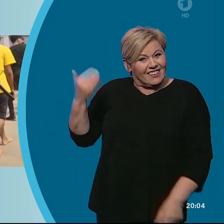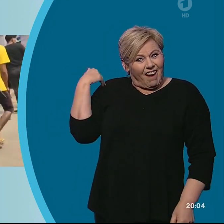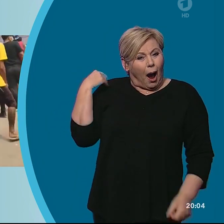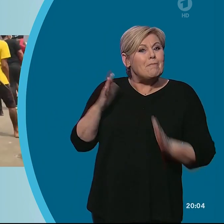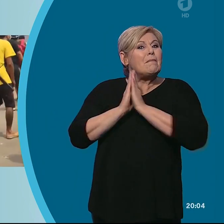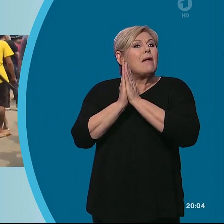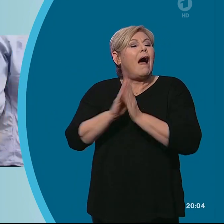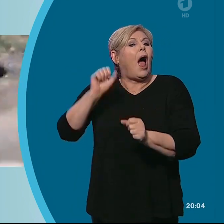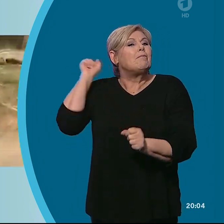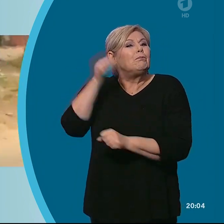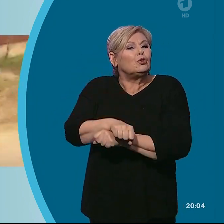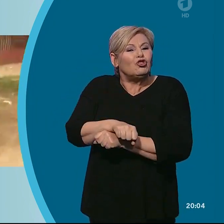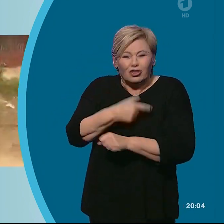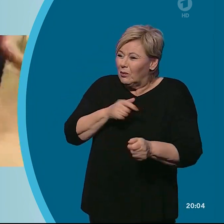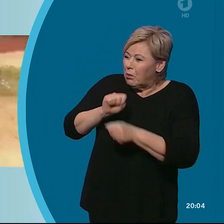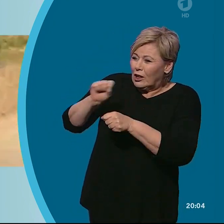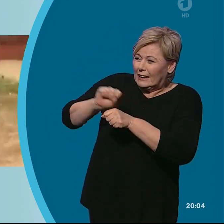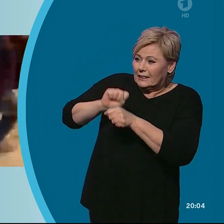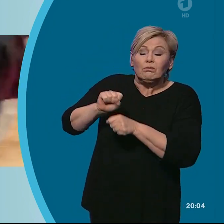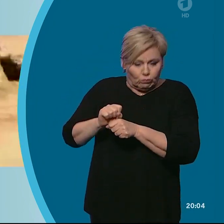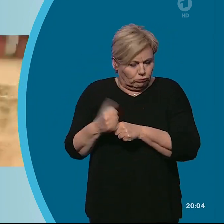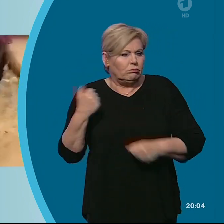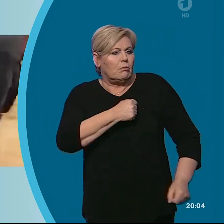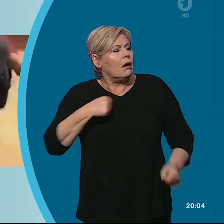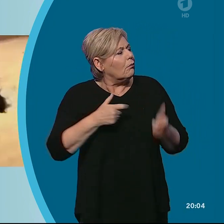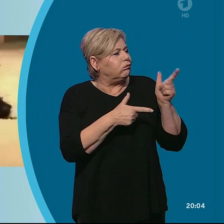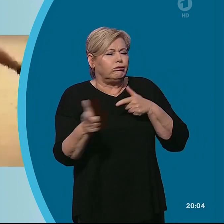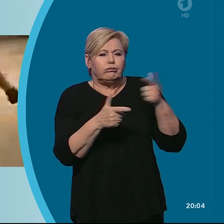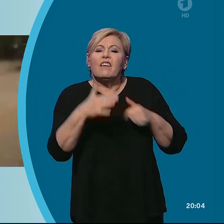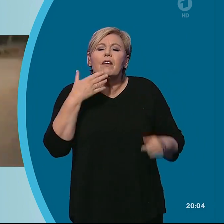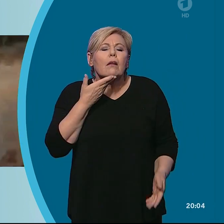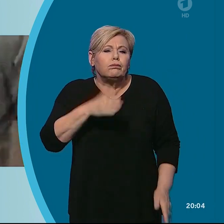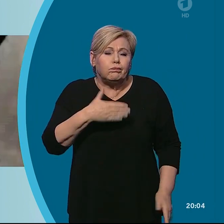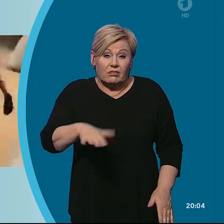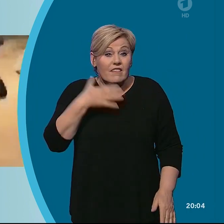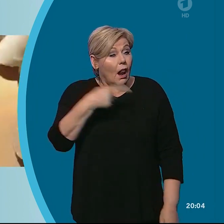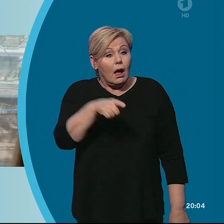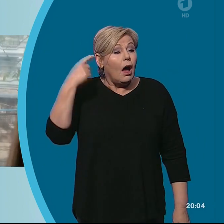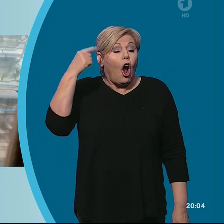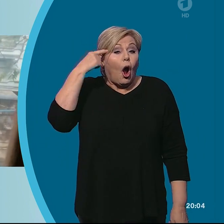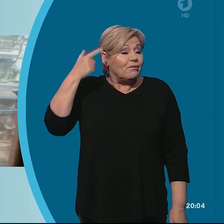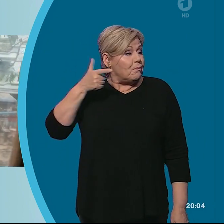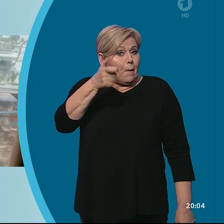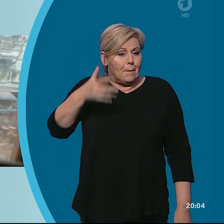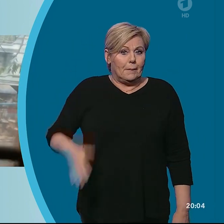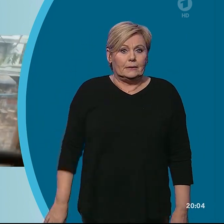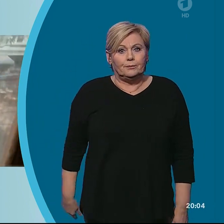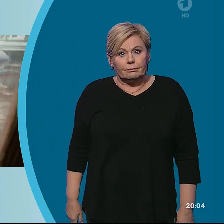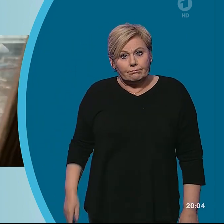eröffnen die Soldaten das Feuer. Zahlreiche Menschen sterben. Viele durch Kopfschuss. Demonstranten, die Schwerverletzte panisch